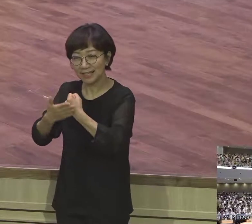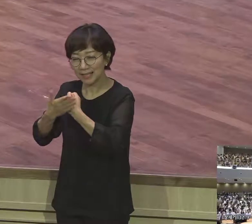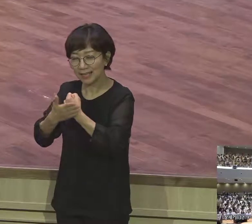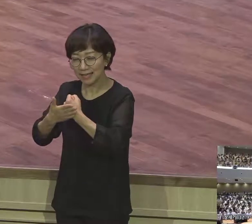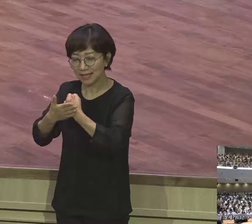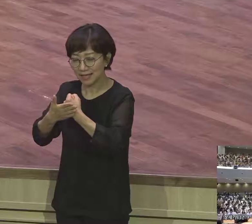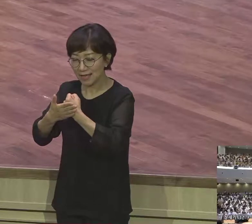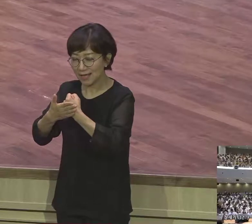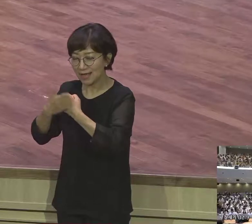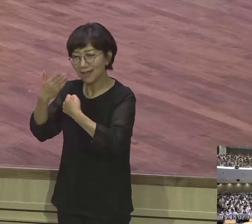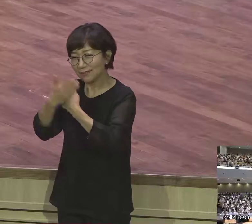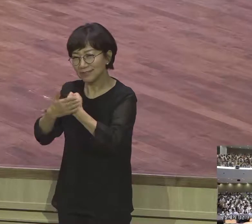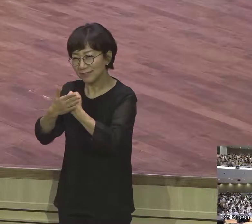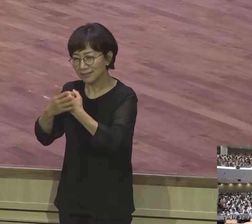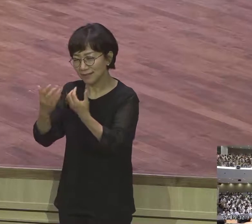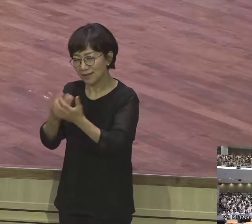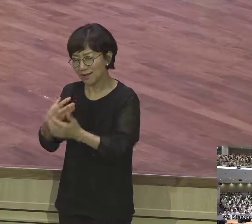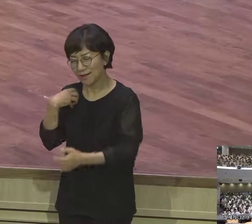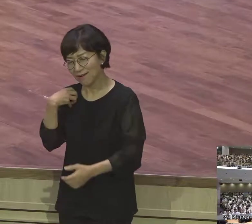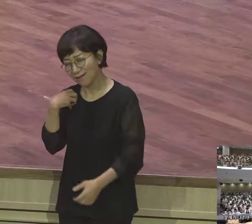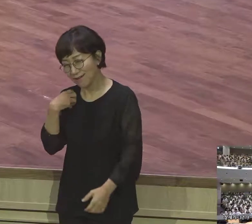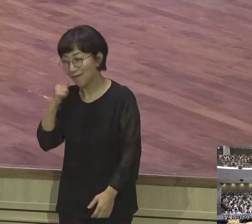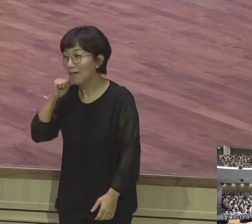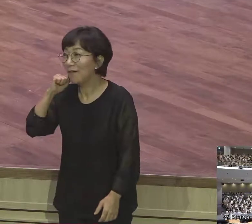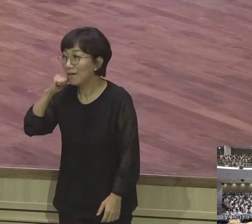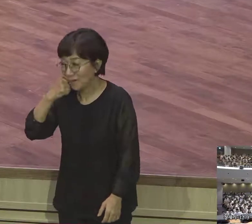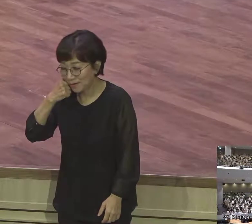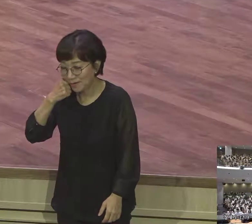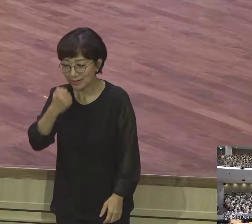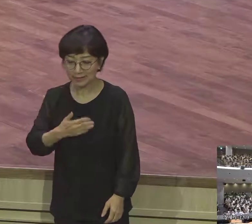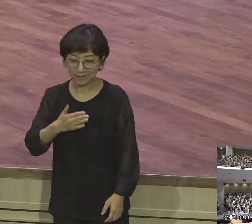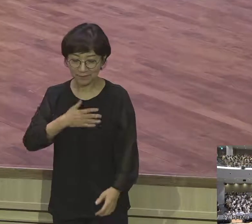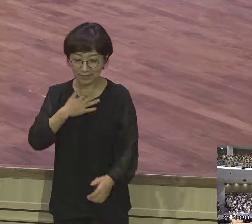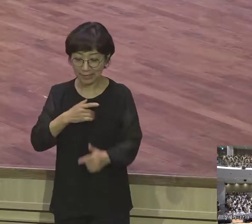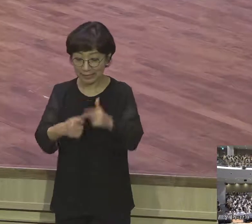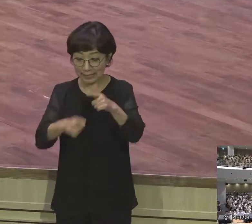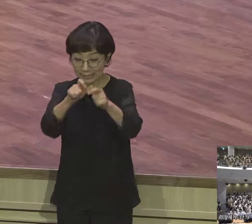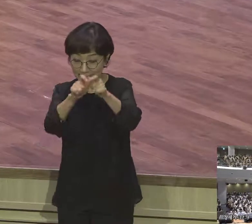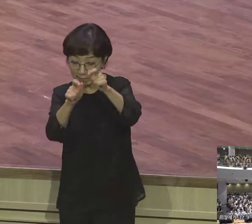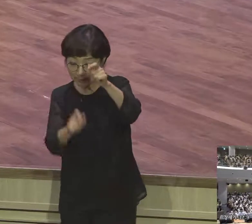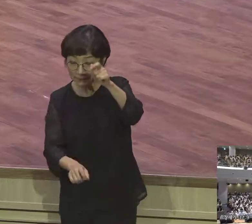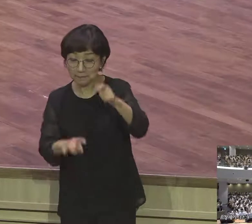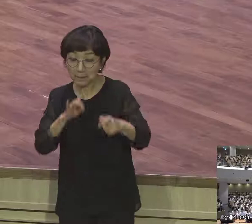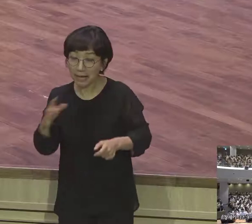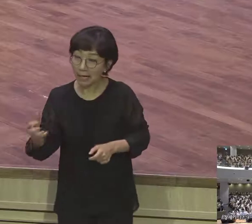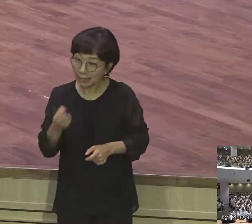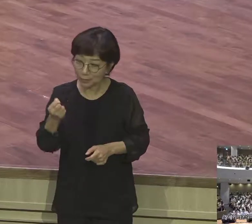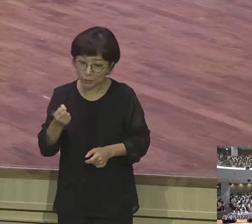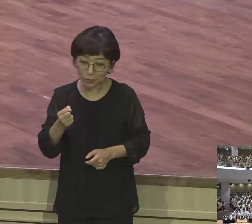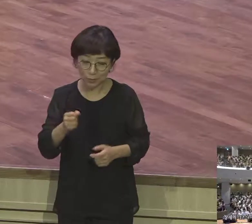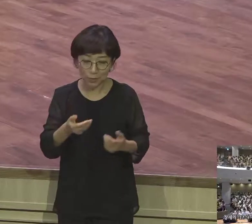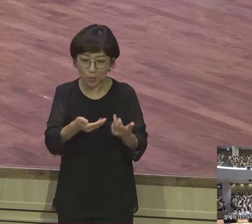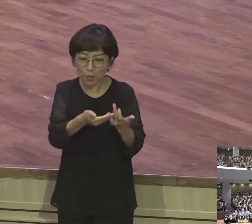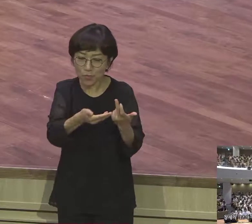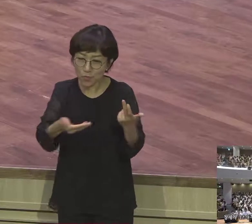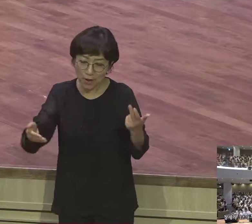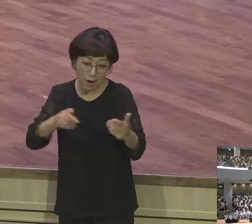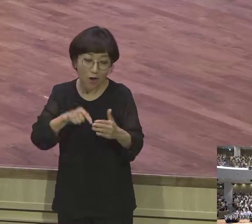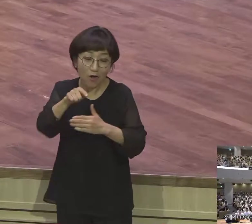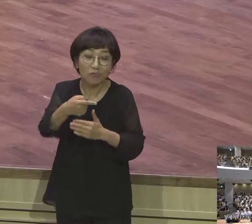감당할 수 없사오니 내가 내 지팡이만 가지고 이 요단을 건넀더니 지금은 두 때나 이루었나이다 내가 주께